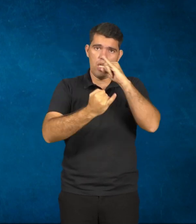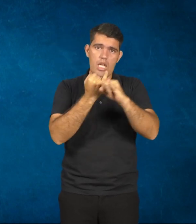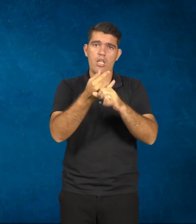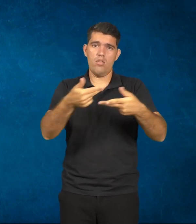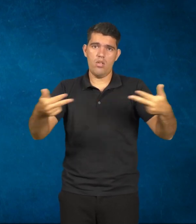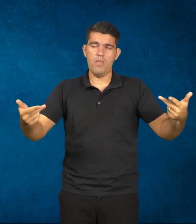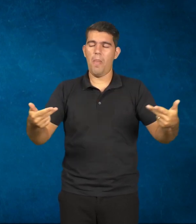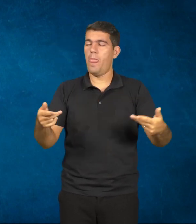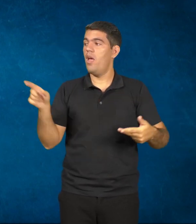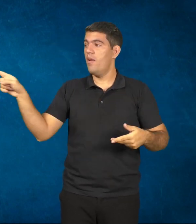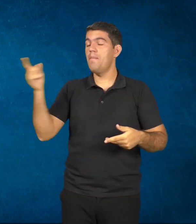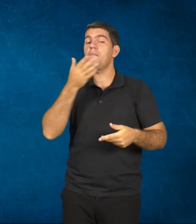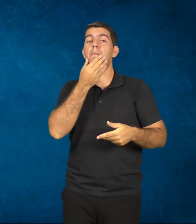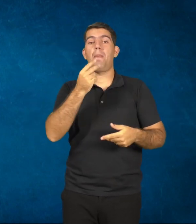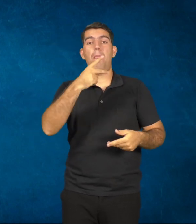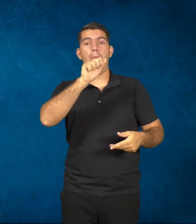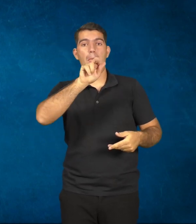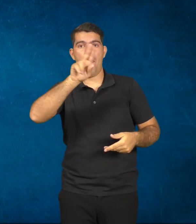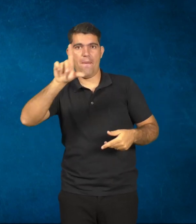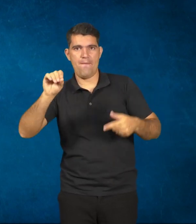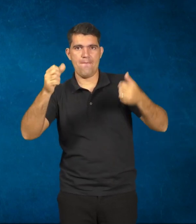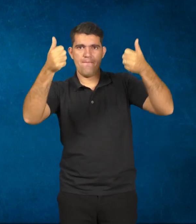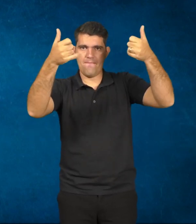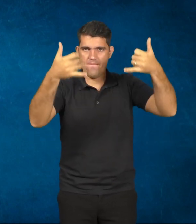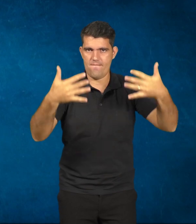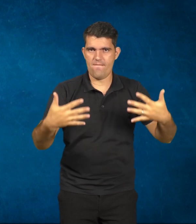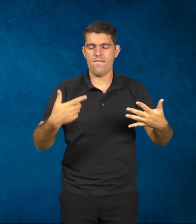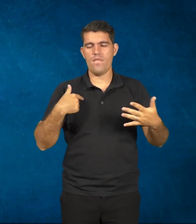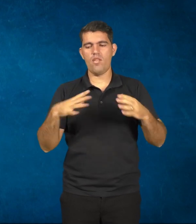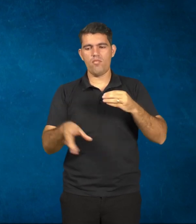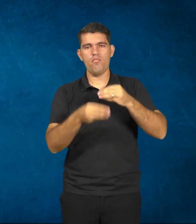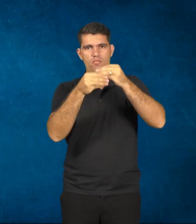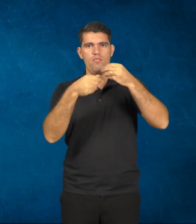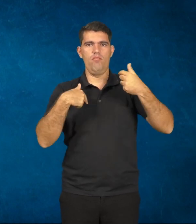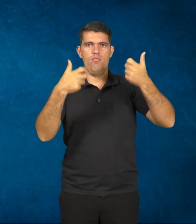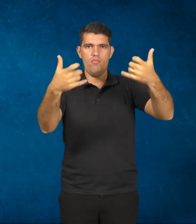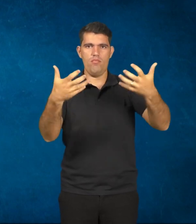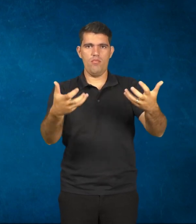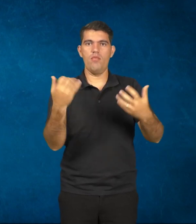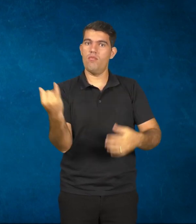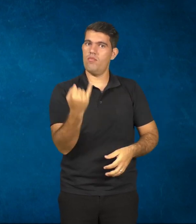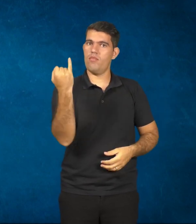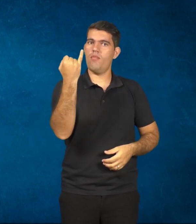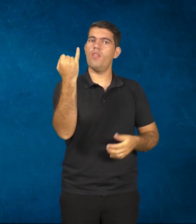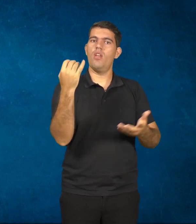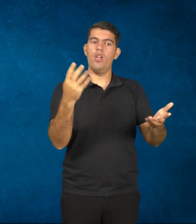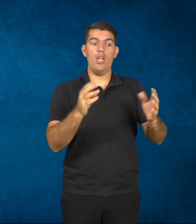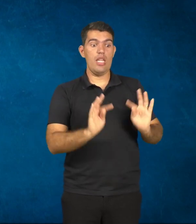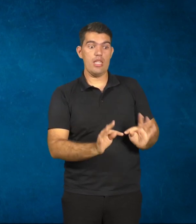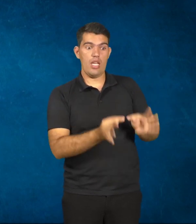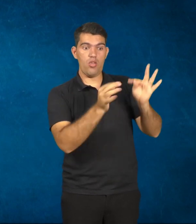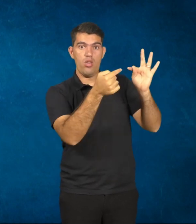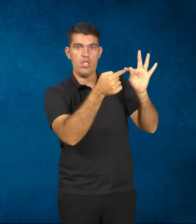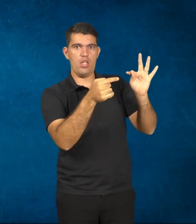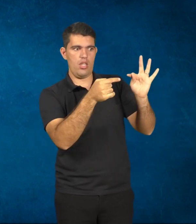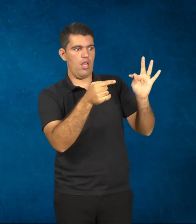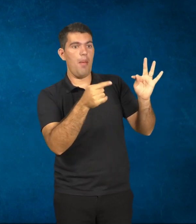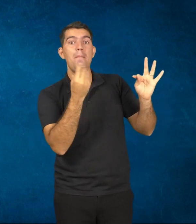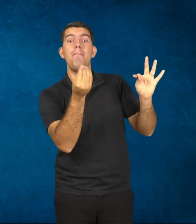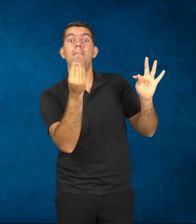acrescentar uma coisa que o Paulo falou que eu acho que é importante, porque usar a tecnologia para chamar a atenção do